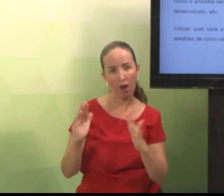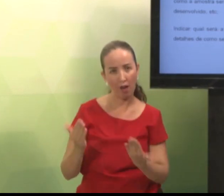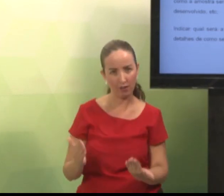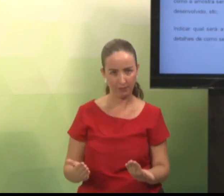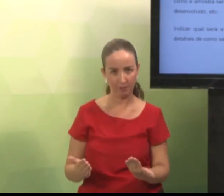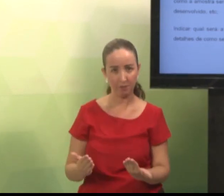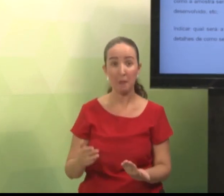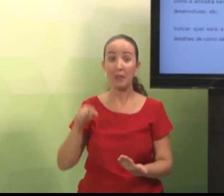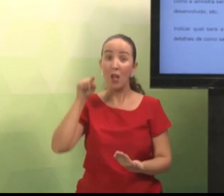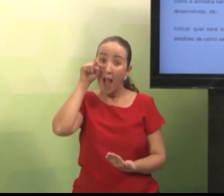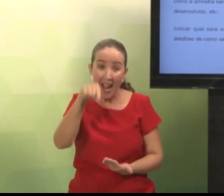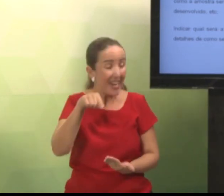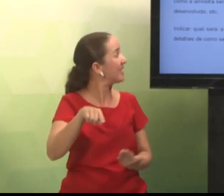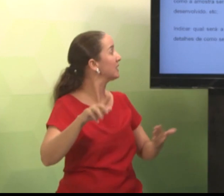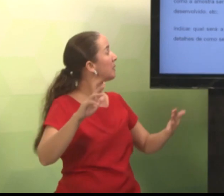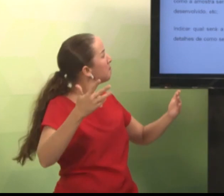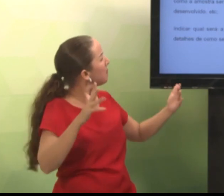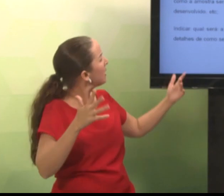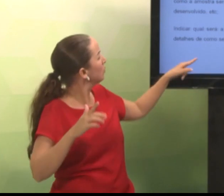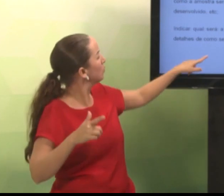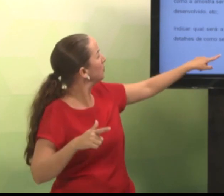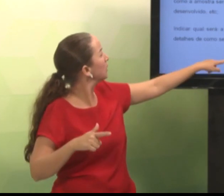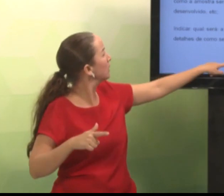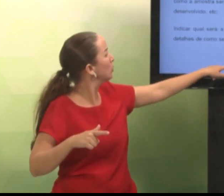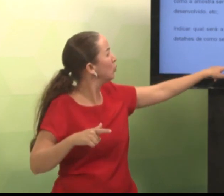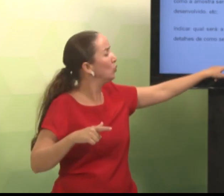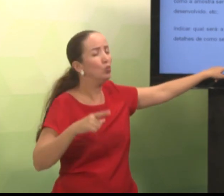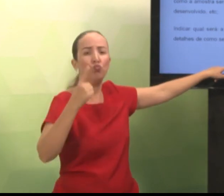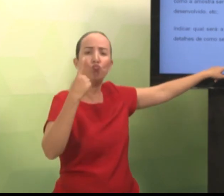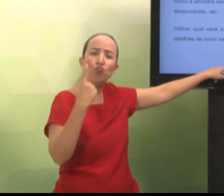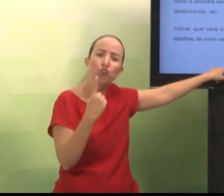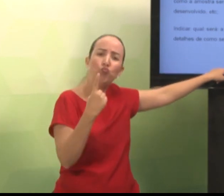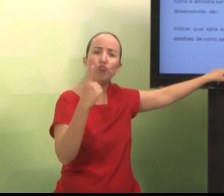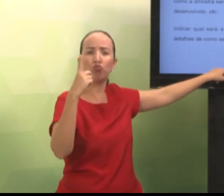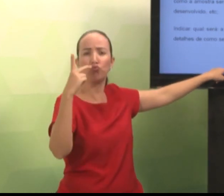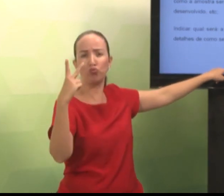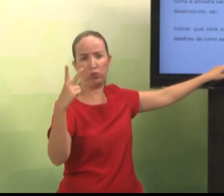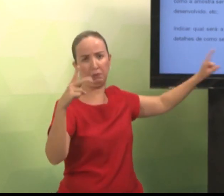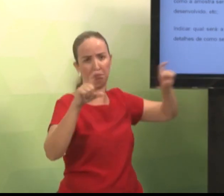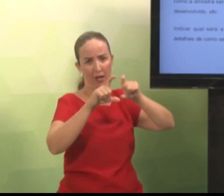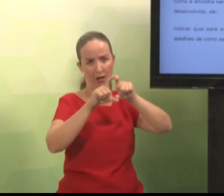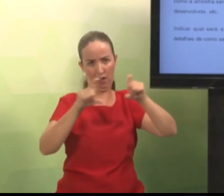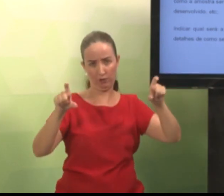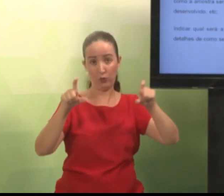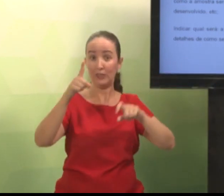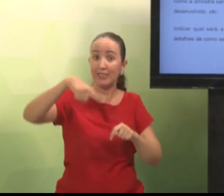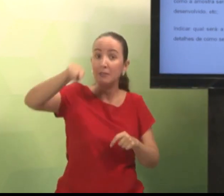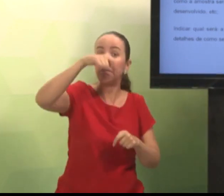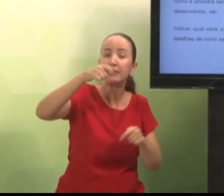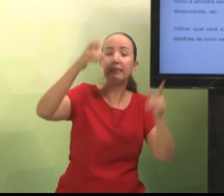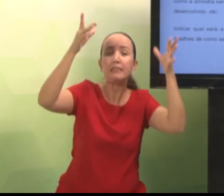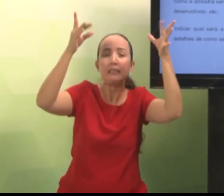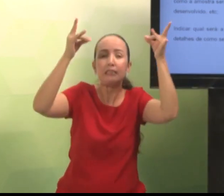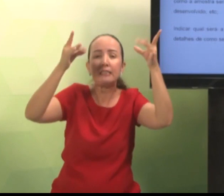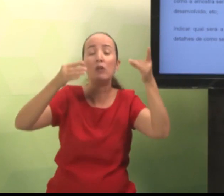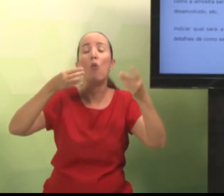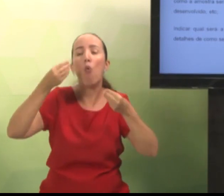como você vai coletar essas informações para, posteriormente, fazer a comparação. Então, você pode utilizar de um a dois